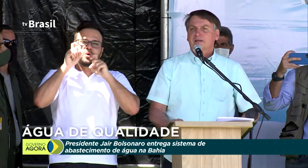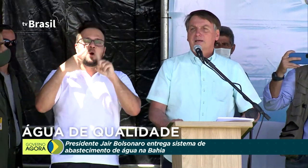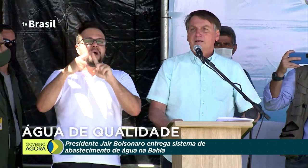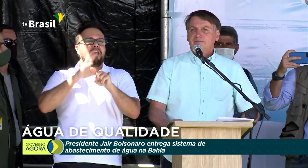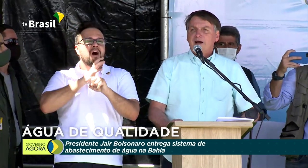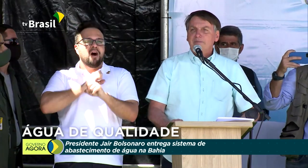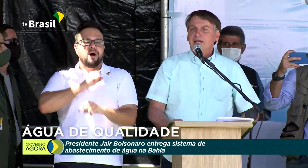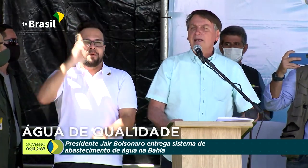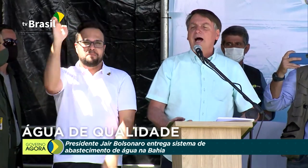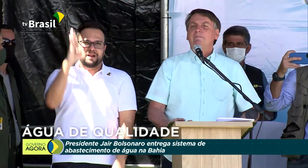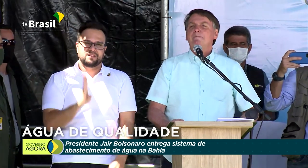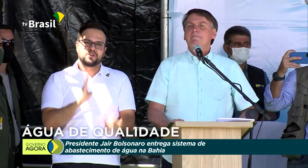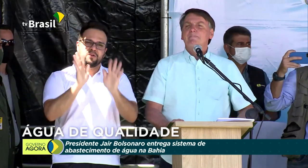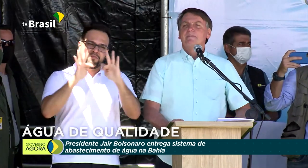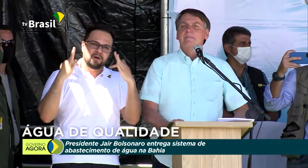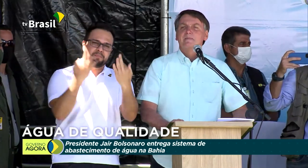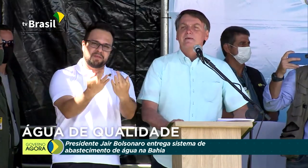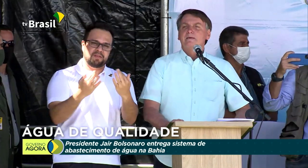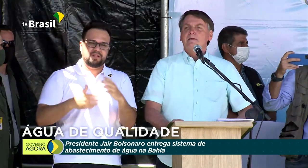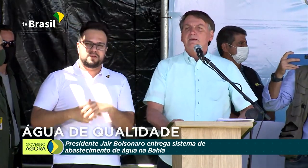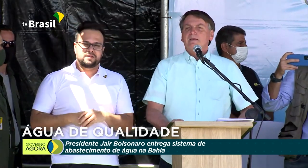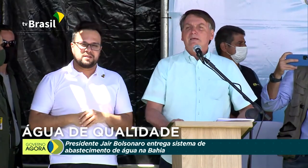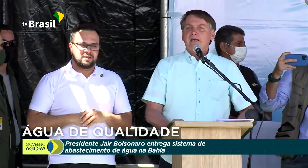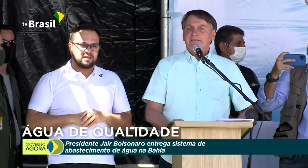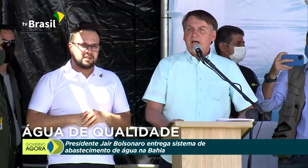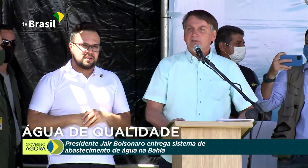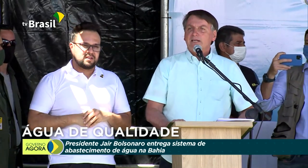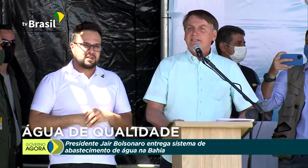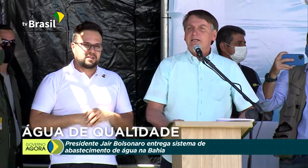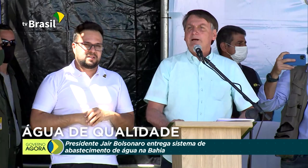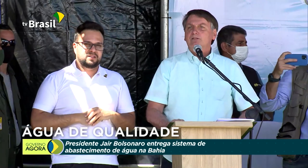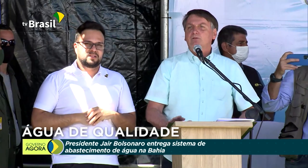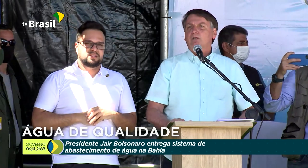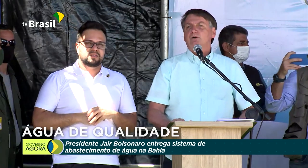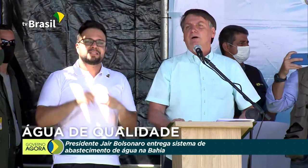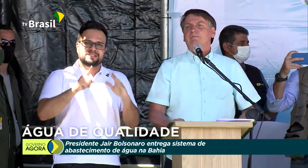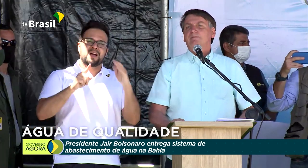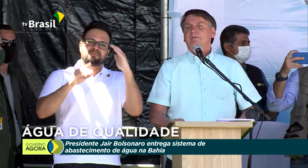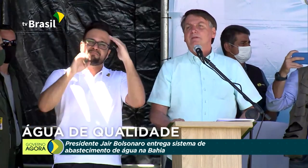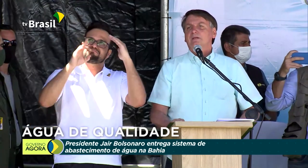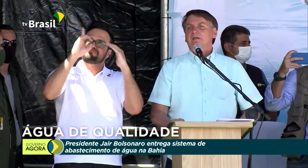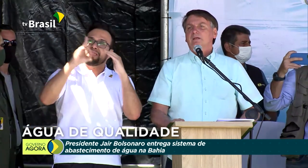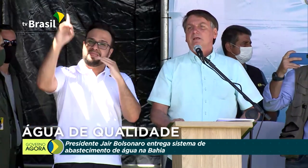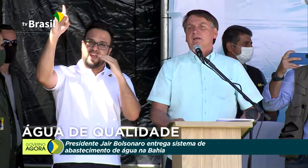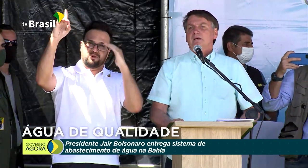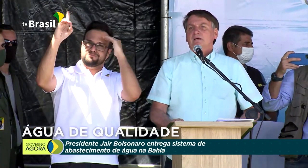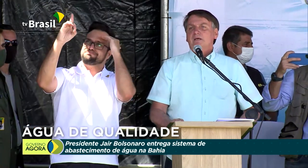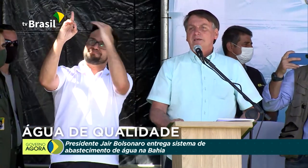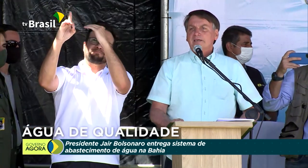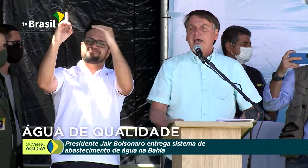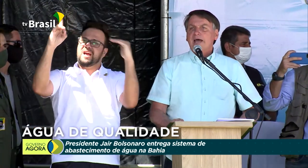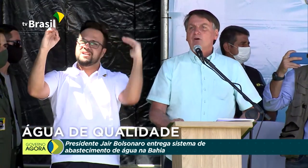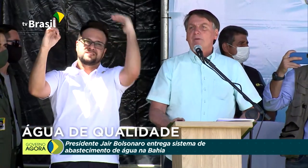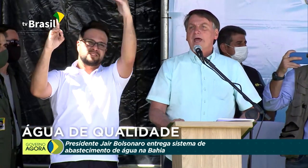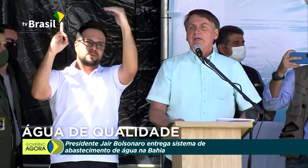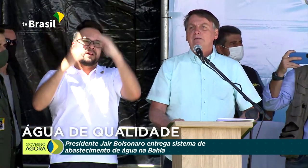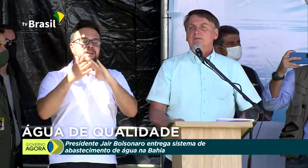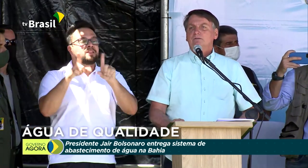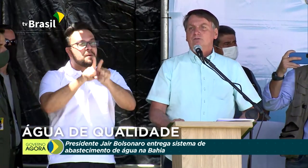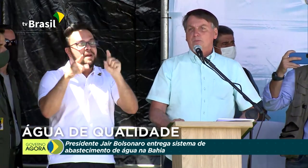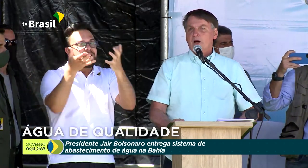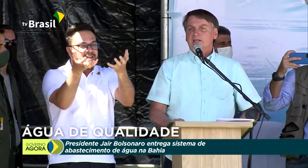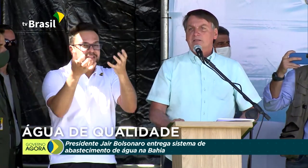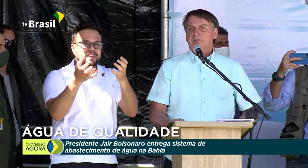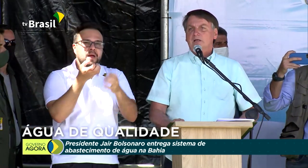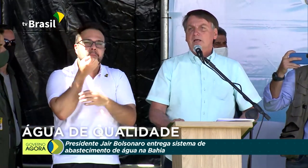patriotas, família, que tem Deus acima de tudo e que querem o bem